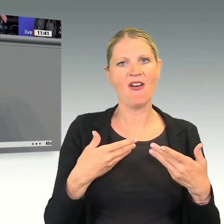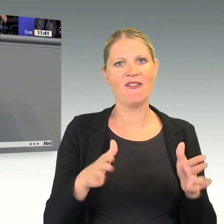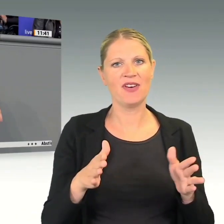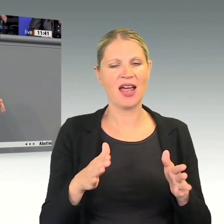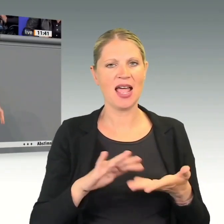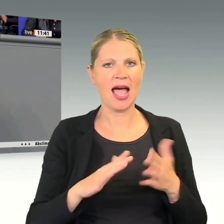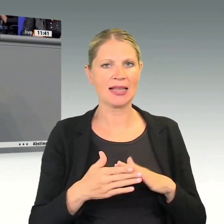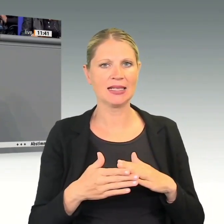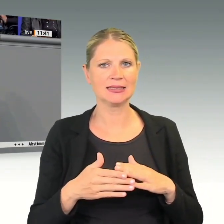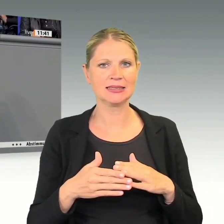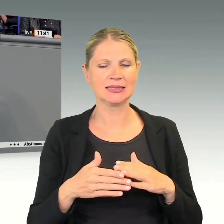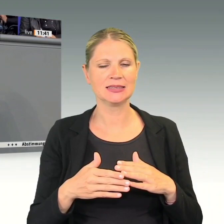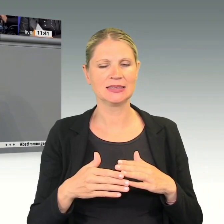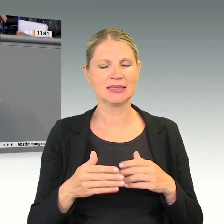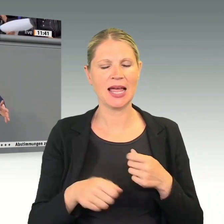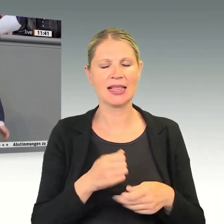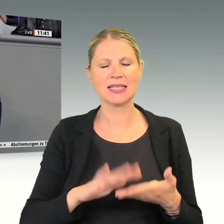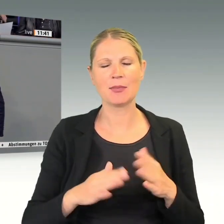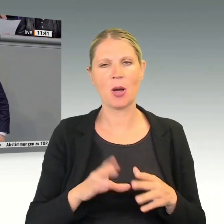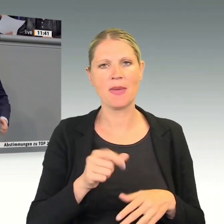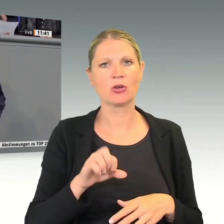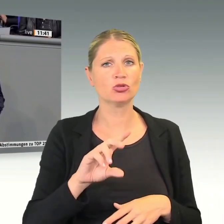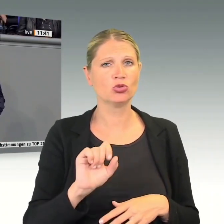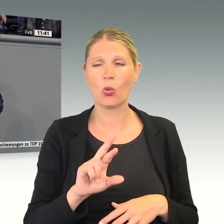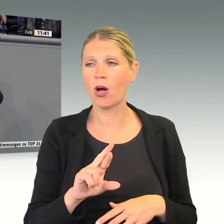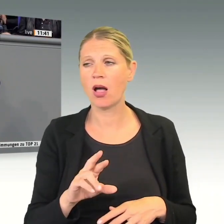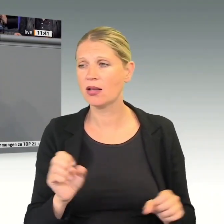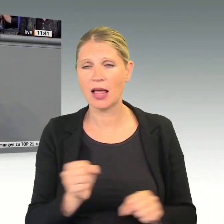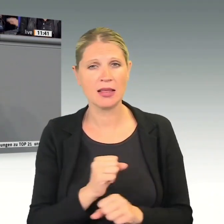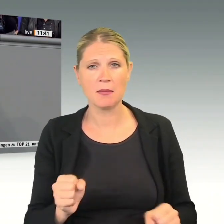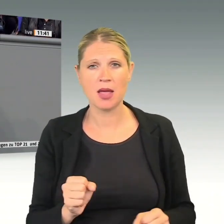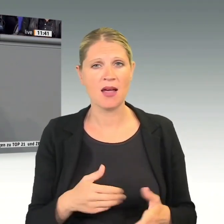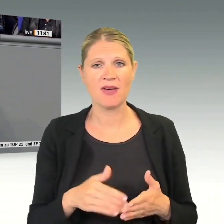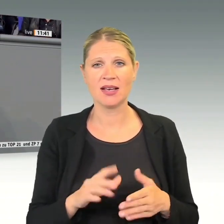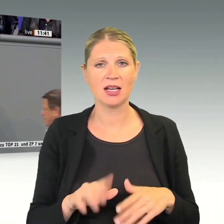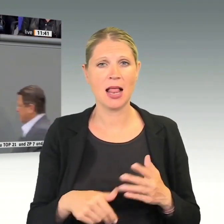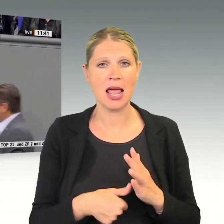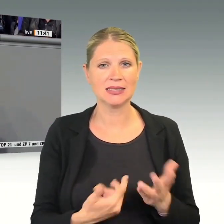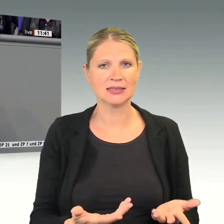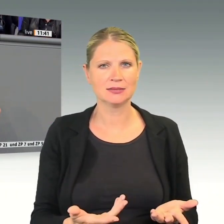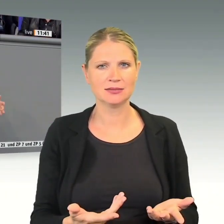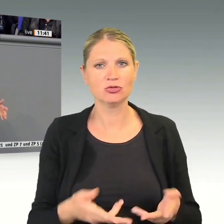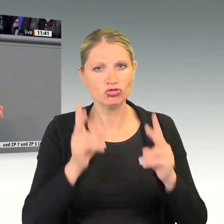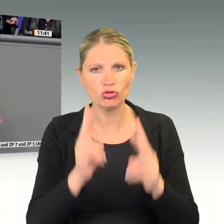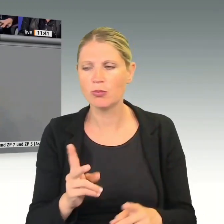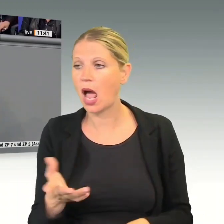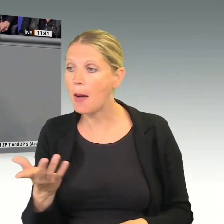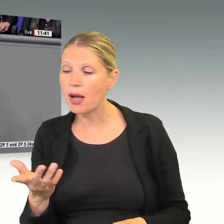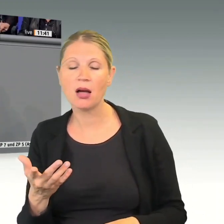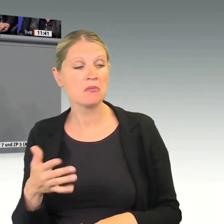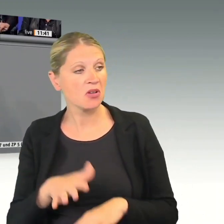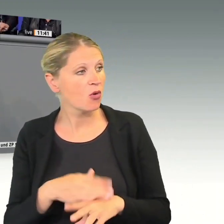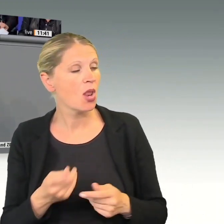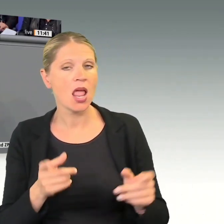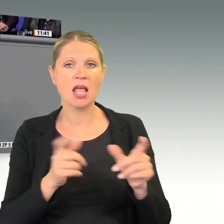die wir uns noch leisten können. Das ist absolut richtig, aber anscheinend haben SPD und Grüne nicht so ganz zugehört. Sonst würden wir heute